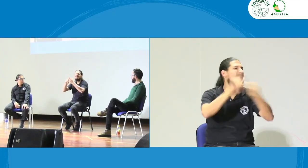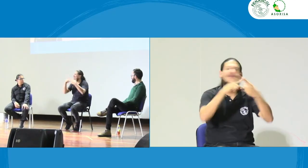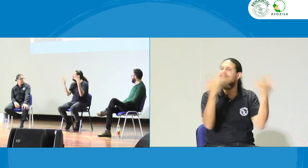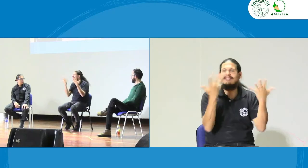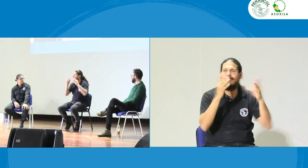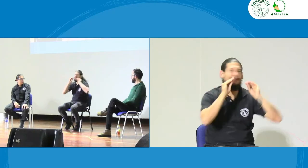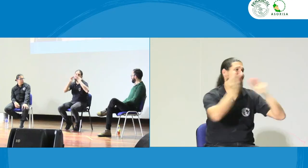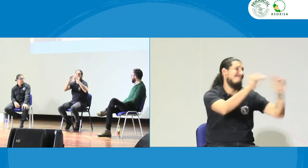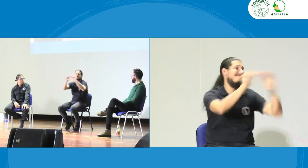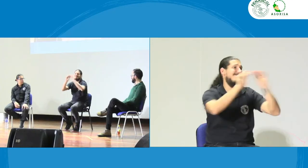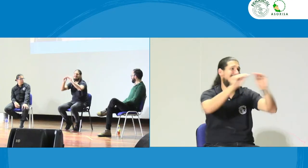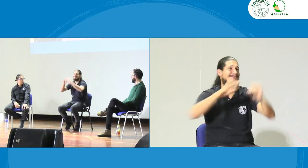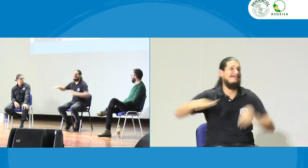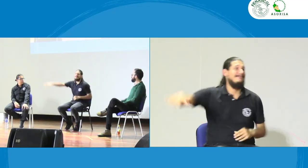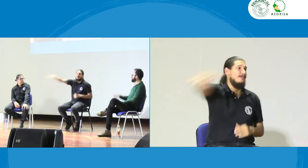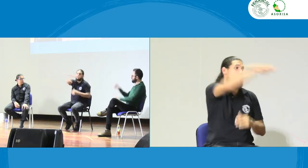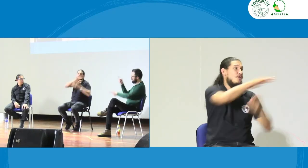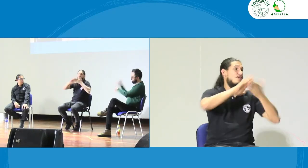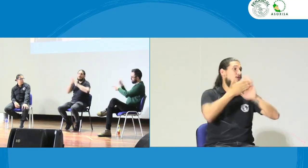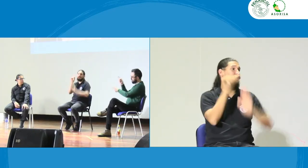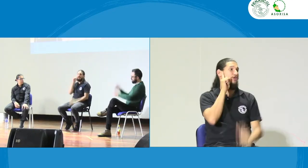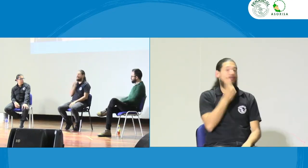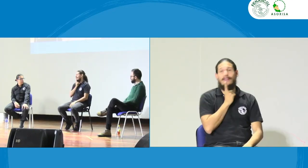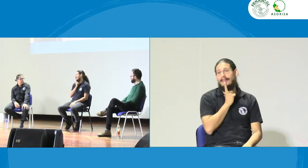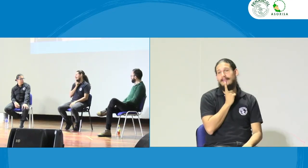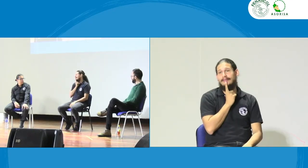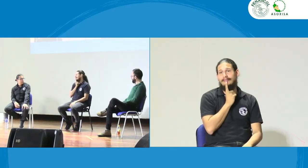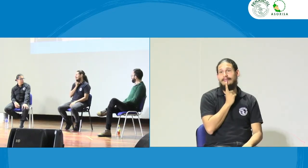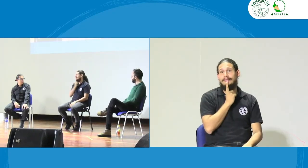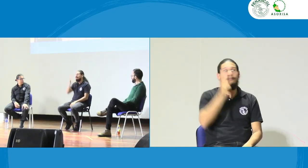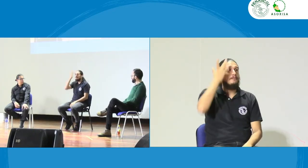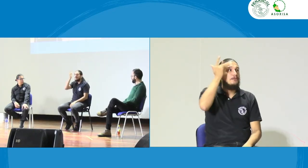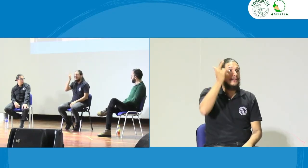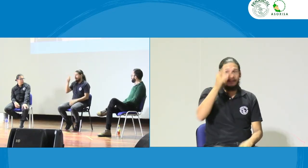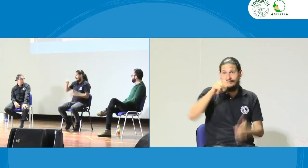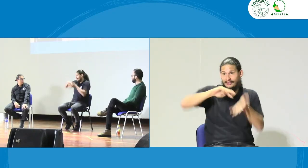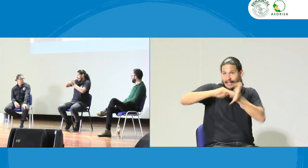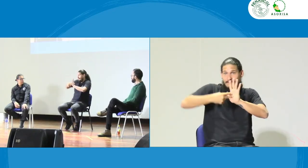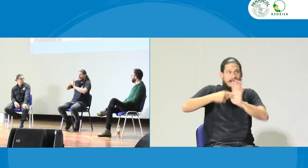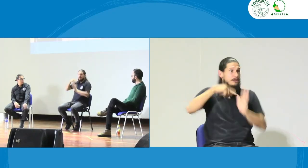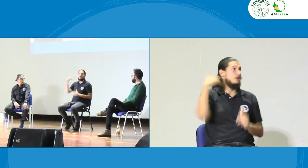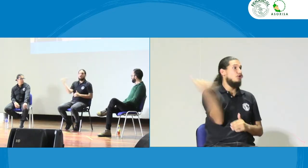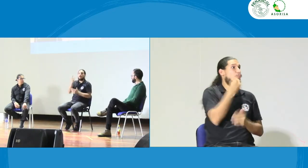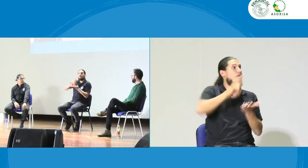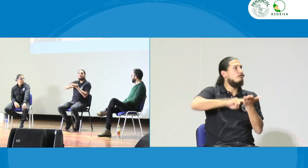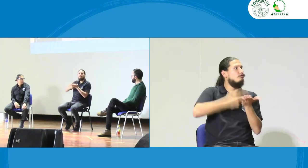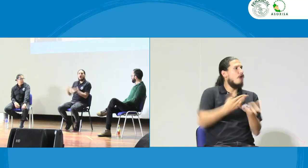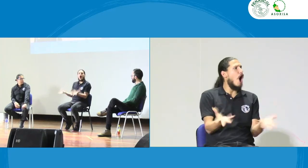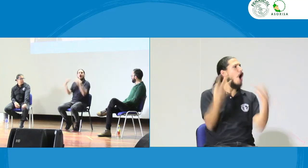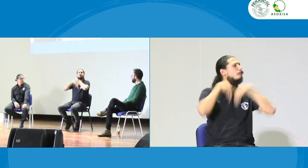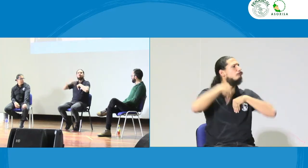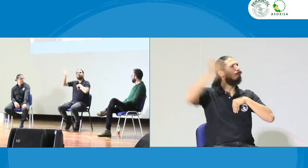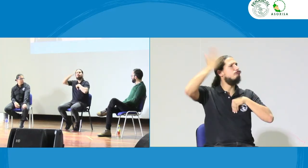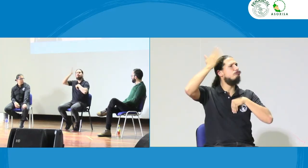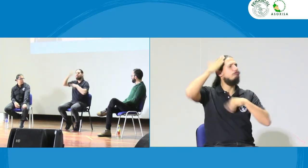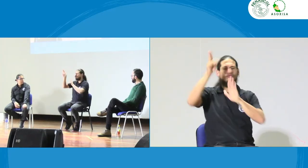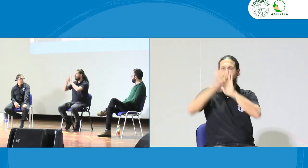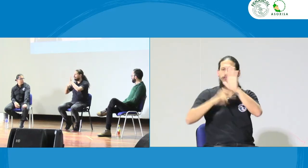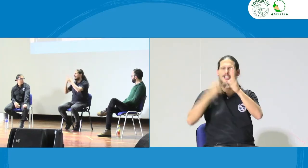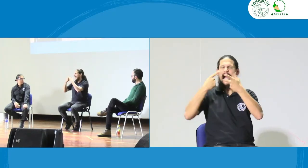que nosotros queremos trabajar en esa parte de la formación también a la comunidad sorda ¿por qué? porque